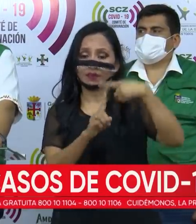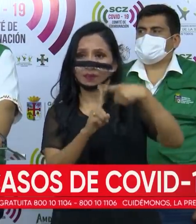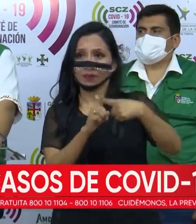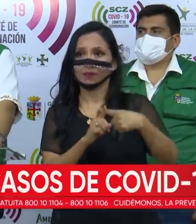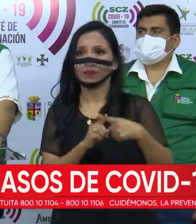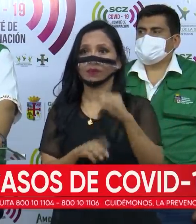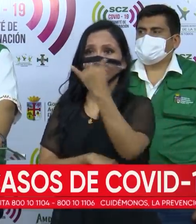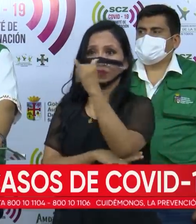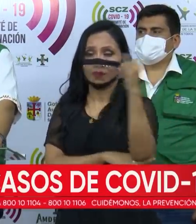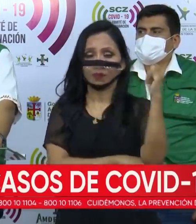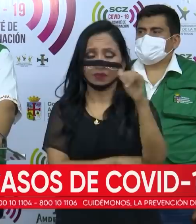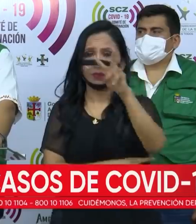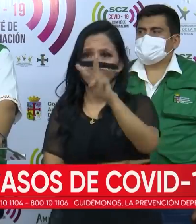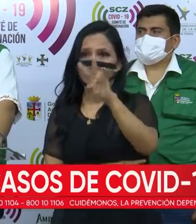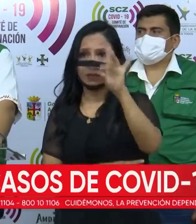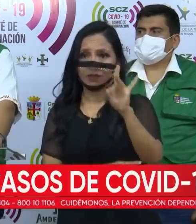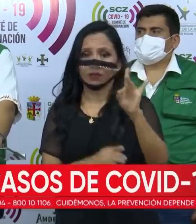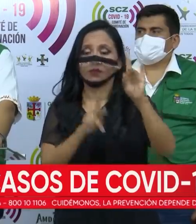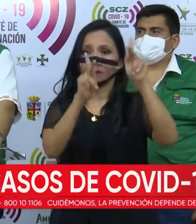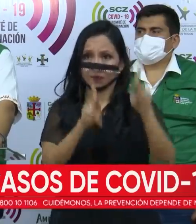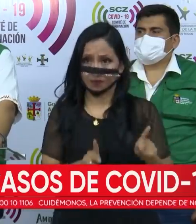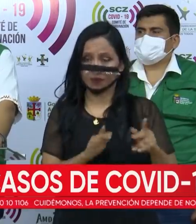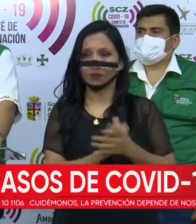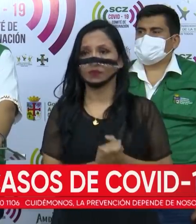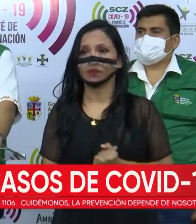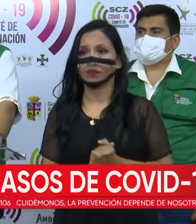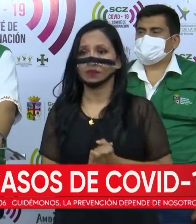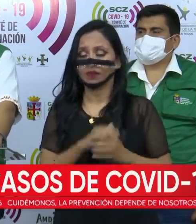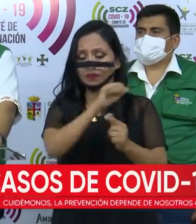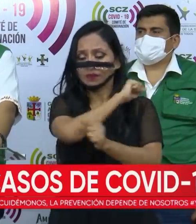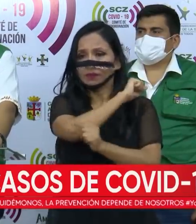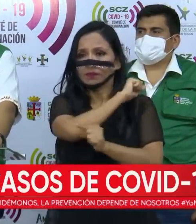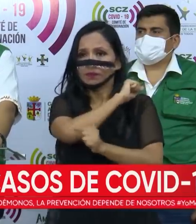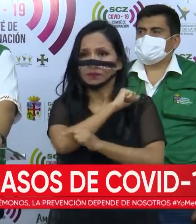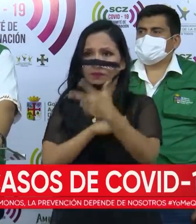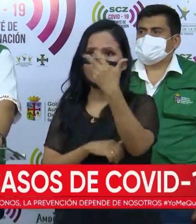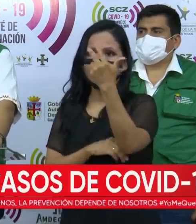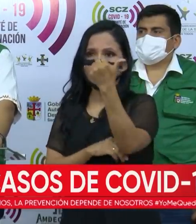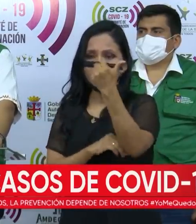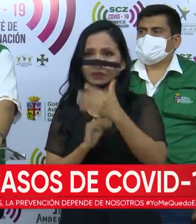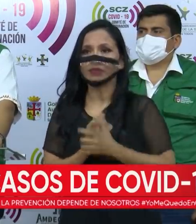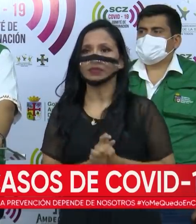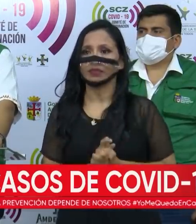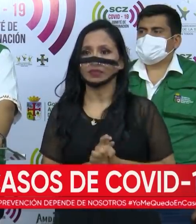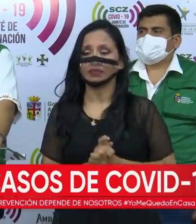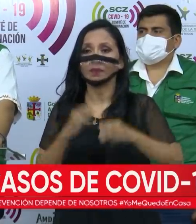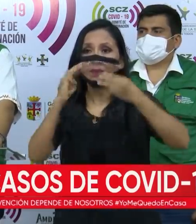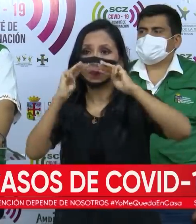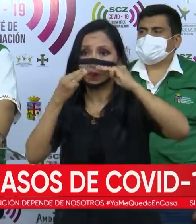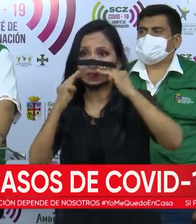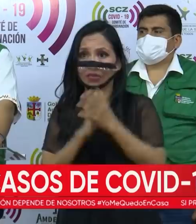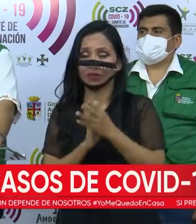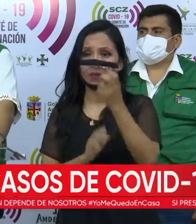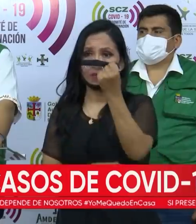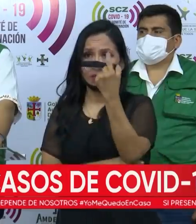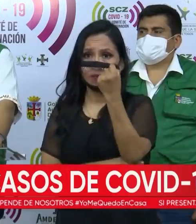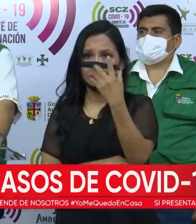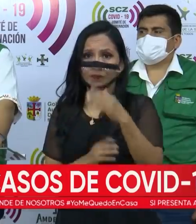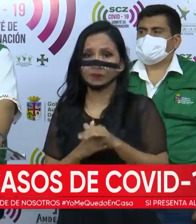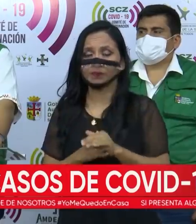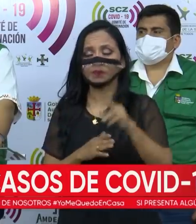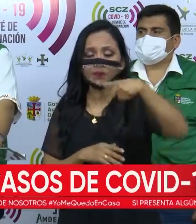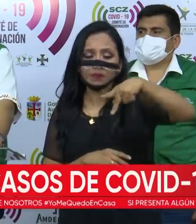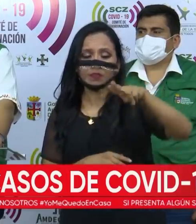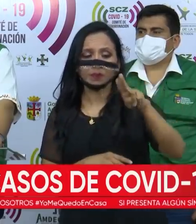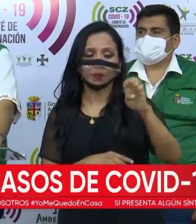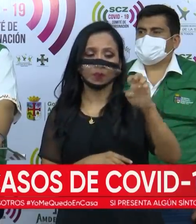Yapacaní, 28 nuevos casos. La Guardia, 13 casos. Montero, 11. Puerto